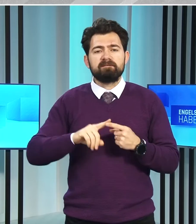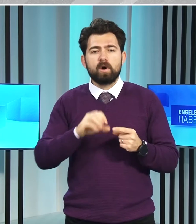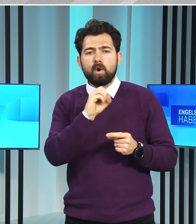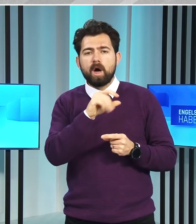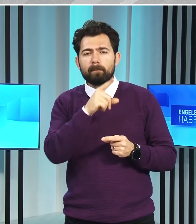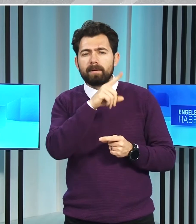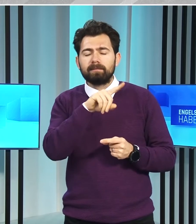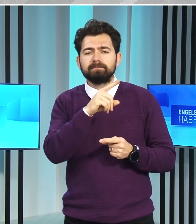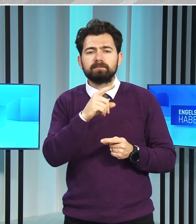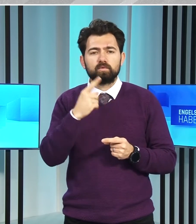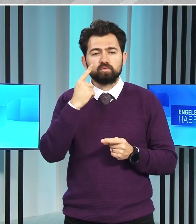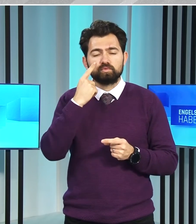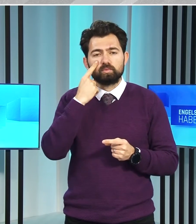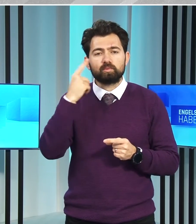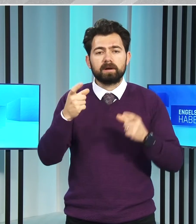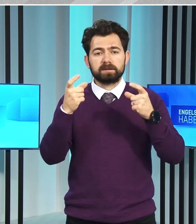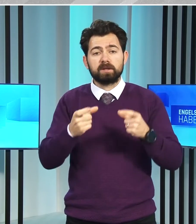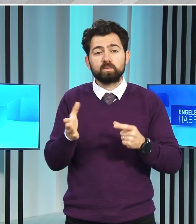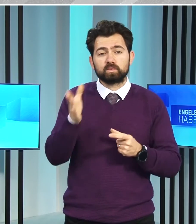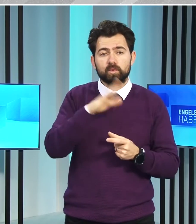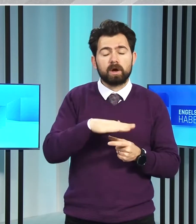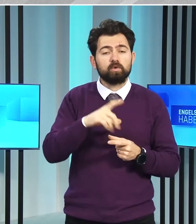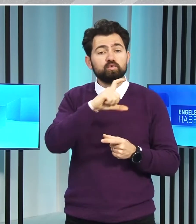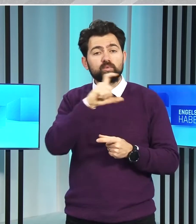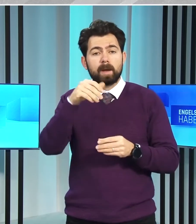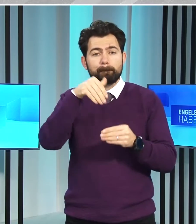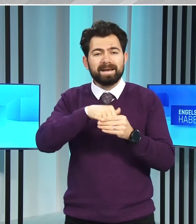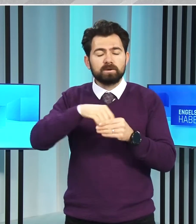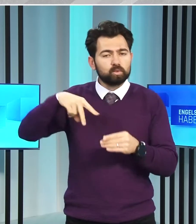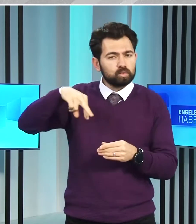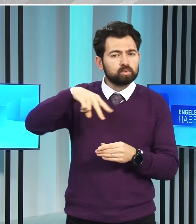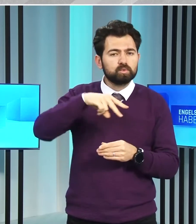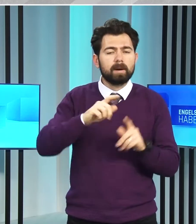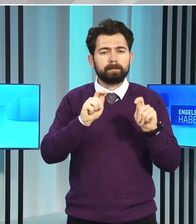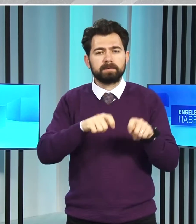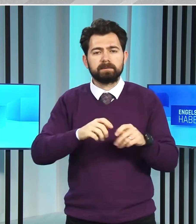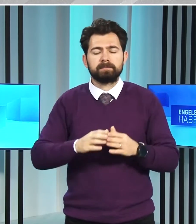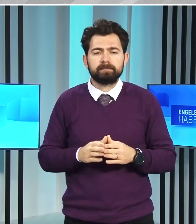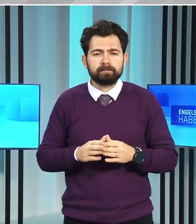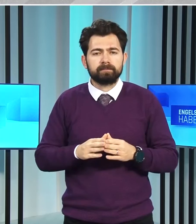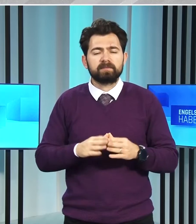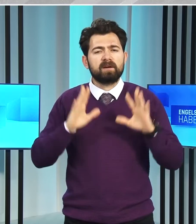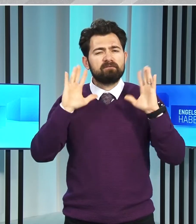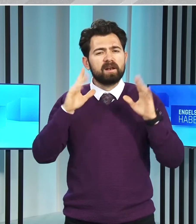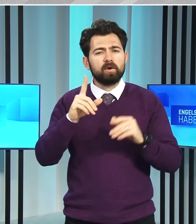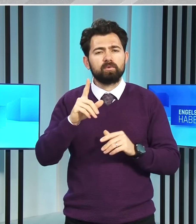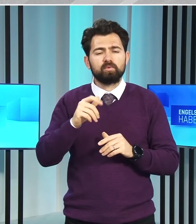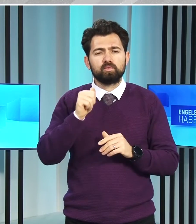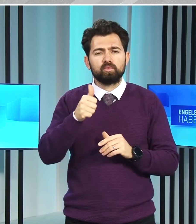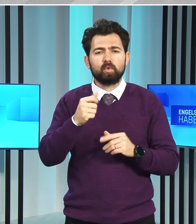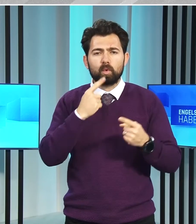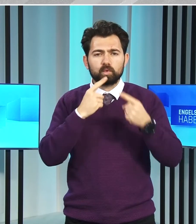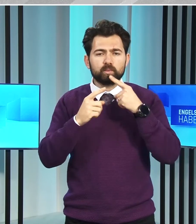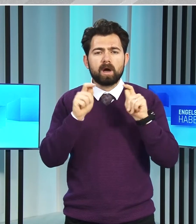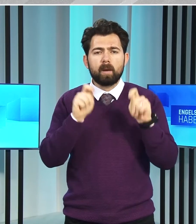öğretmenler Cumhurbaşkanlığının ardındansa Cumhuriyet Meclisi'ne yürüdü. Etkinlikte konuşan